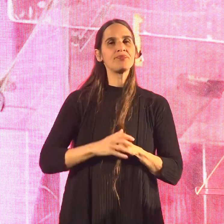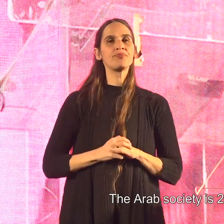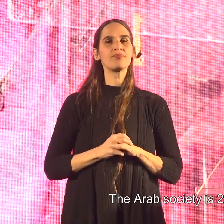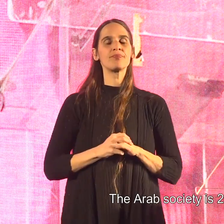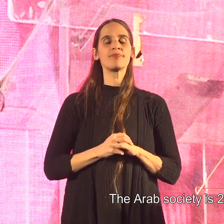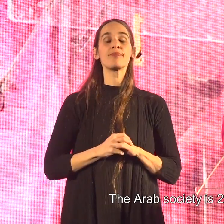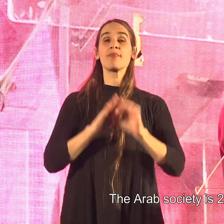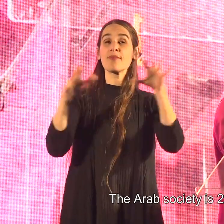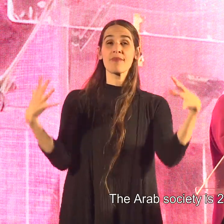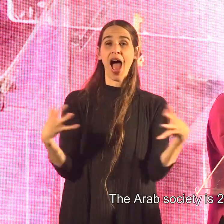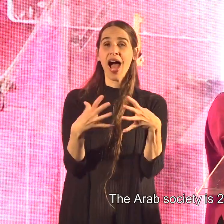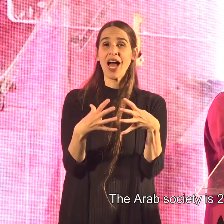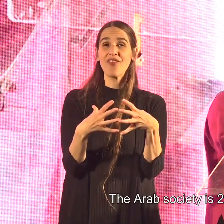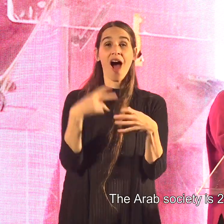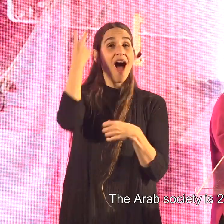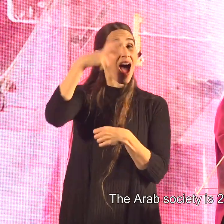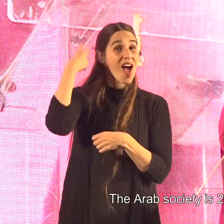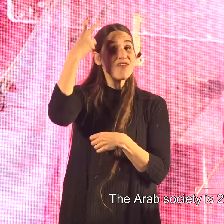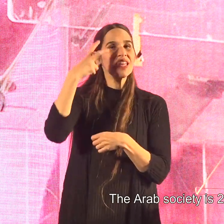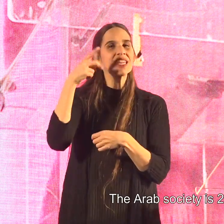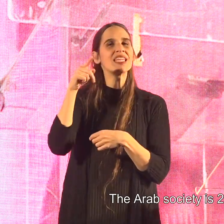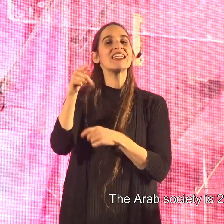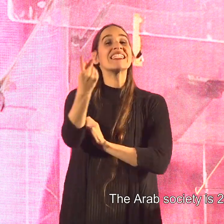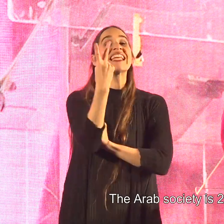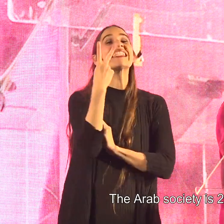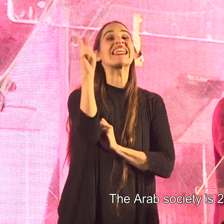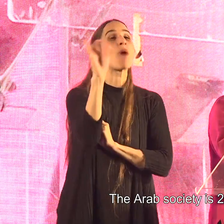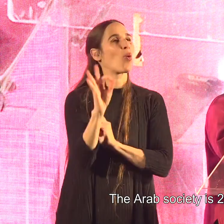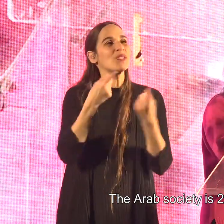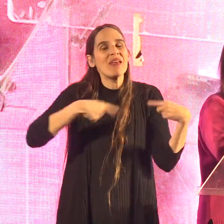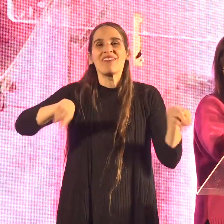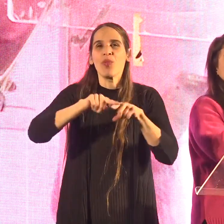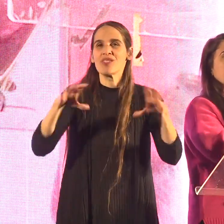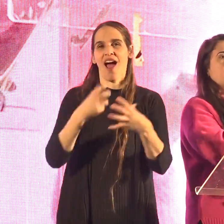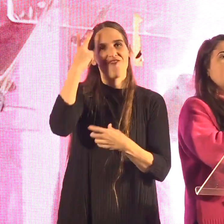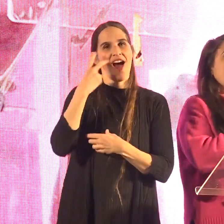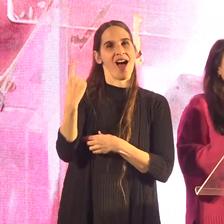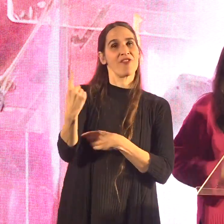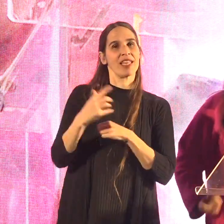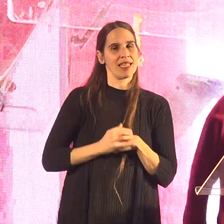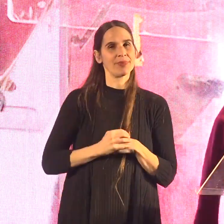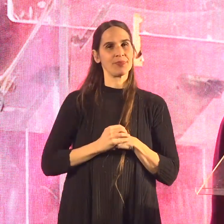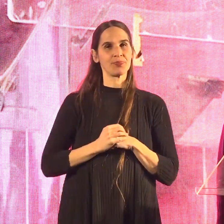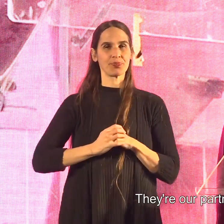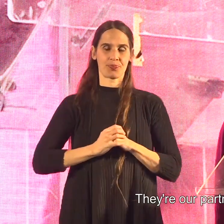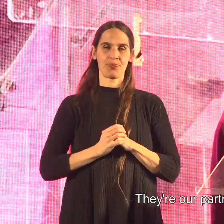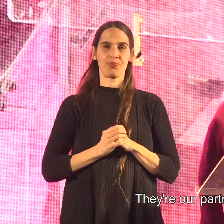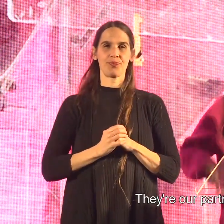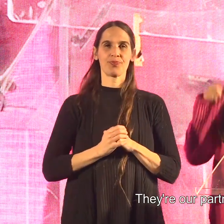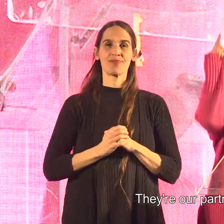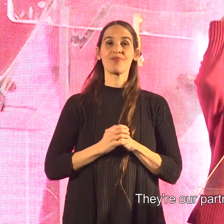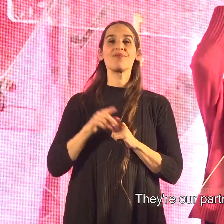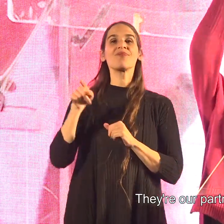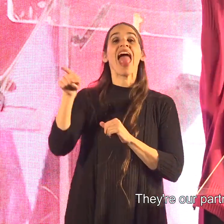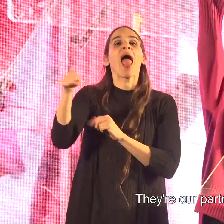החברה הערבית היא עשרים אחוז מאיתנו הם